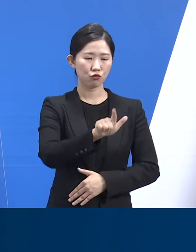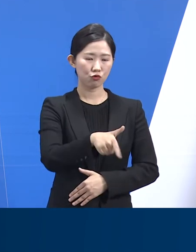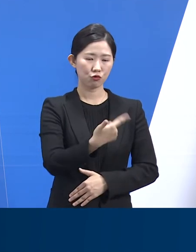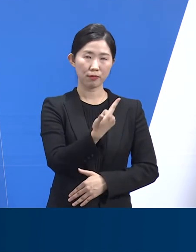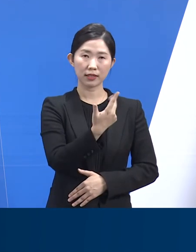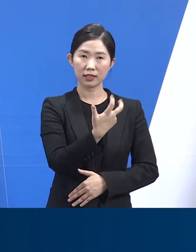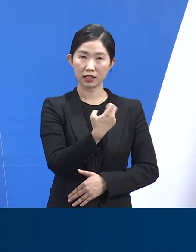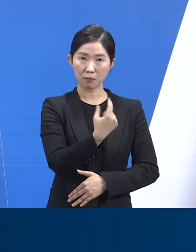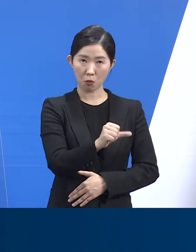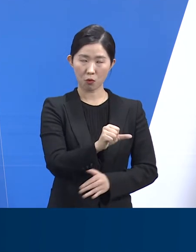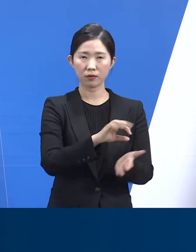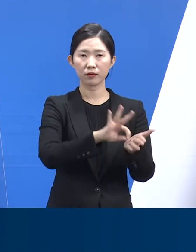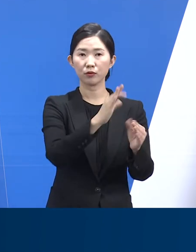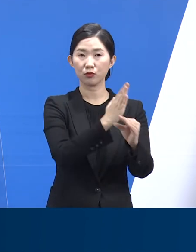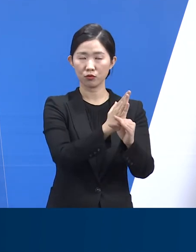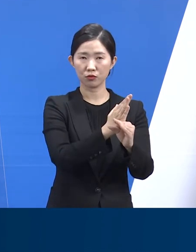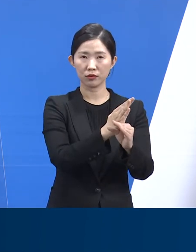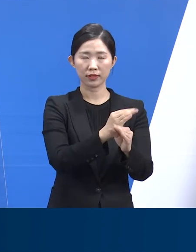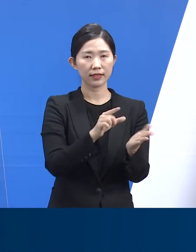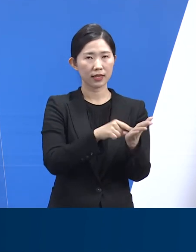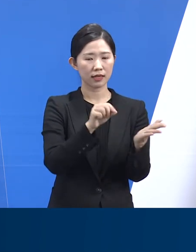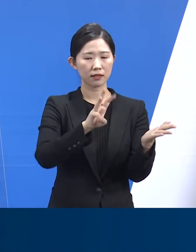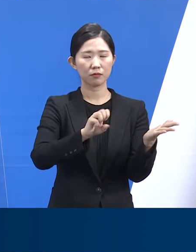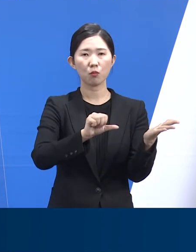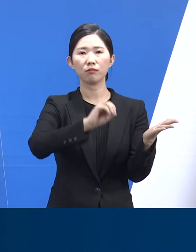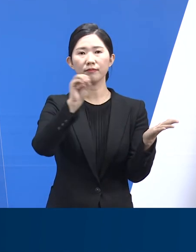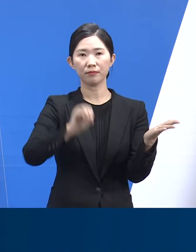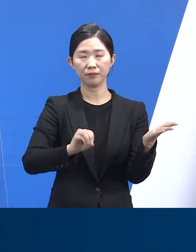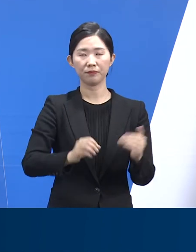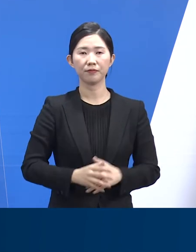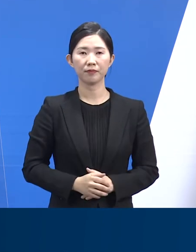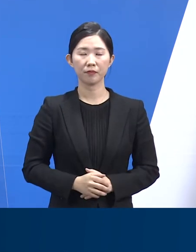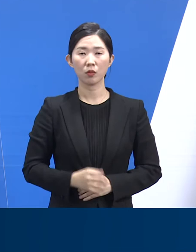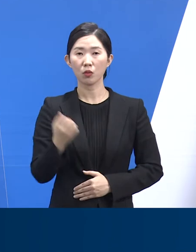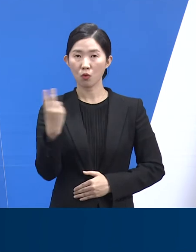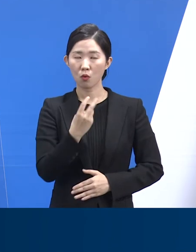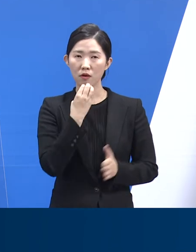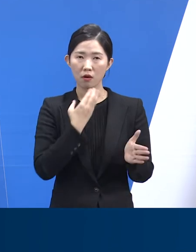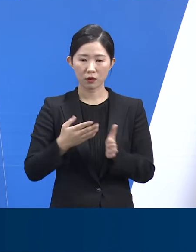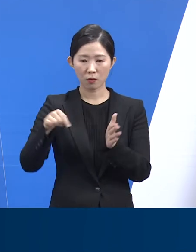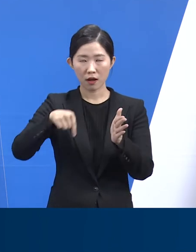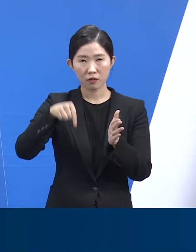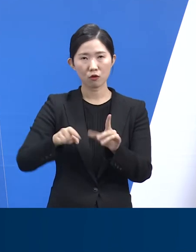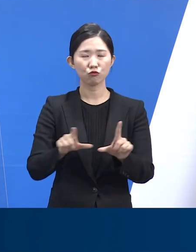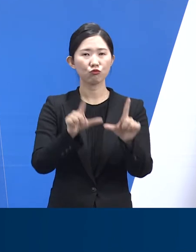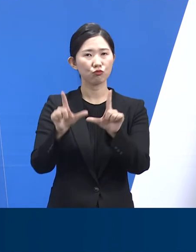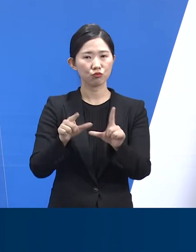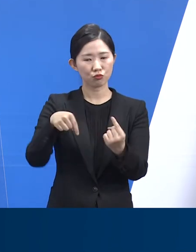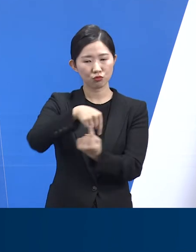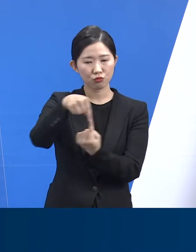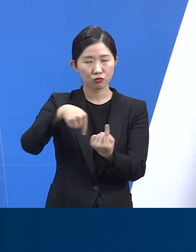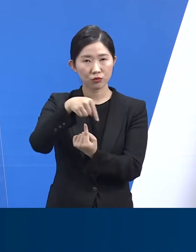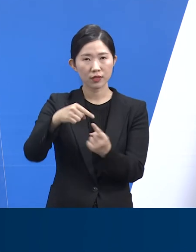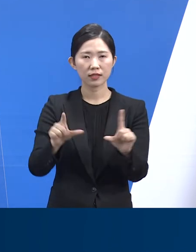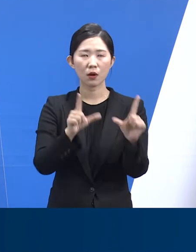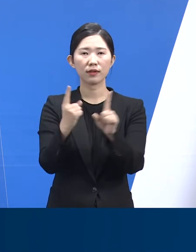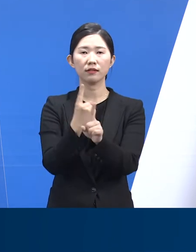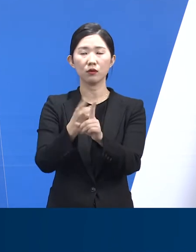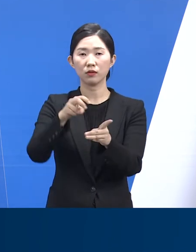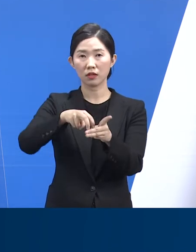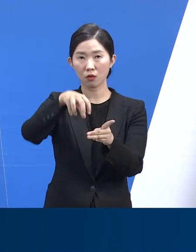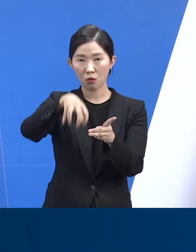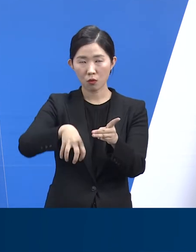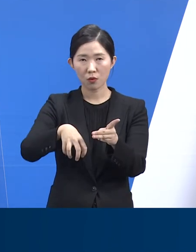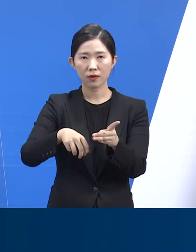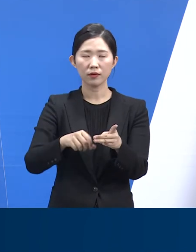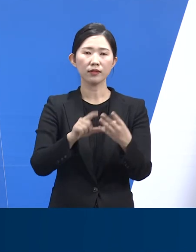병상을 사용하고 있으며 병상 가동률은 35%입니다. 이외에도 경기도에서 운영하는 총 7개의 생활치료센터에는 4월